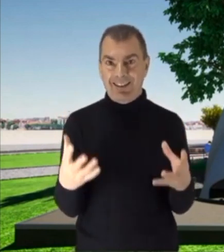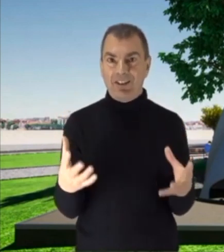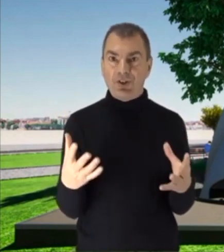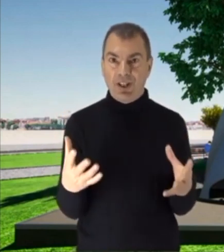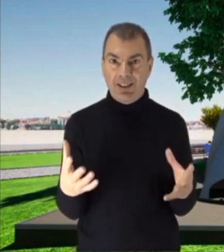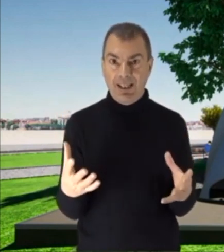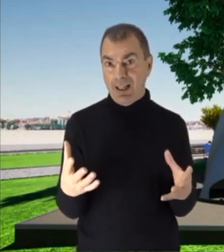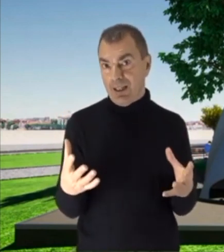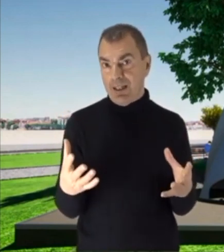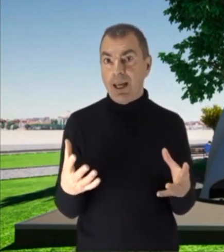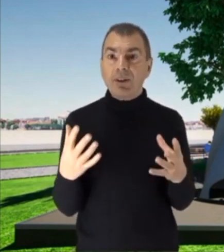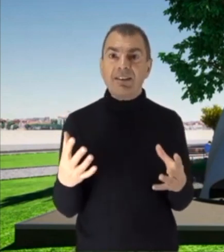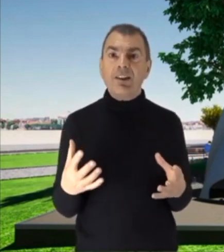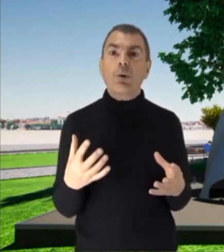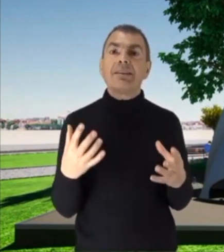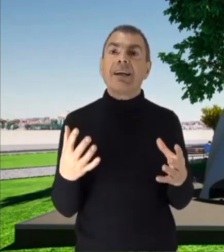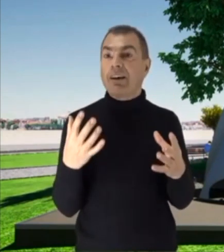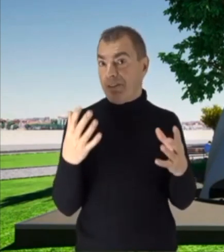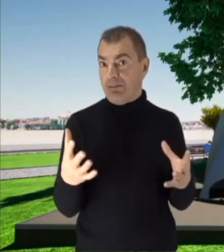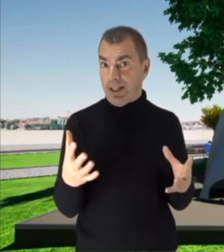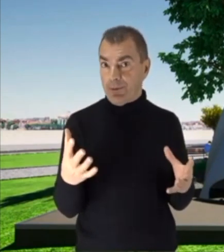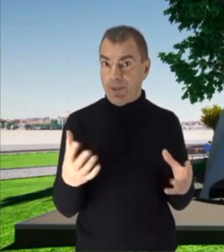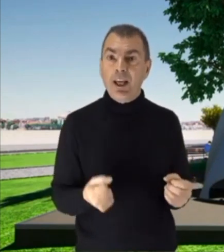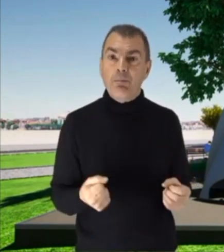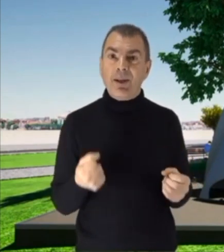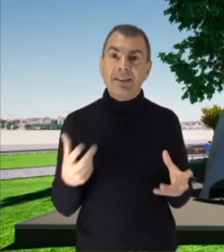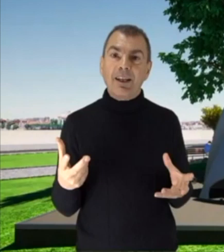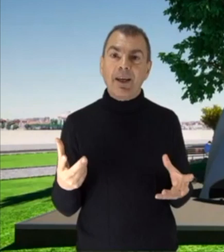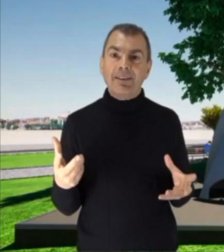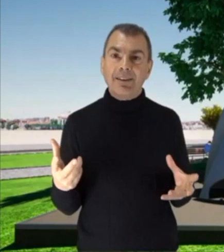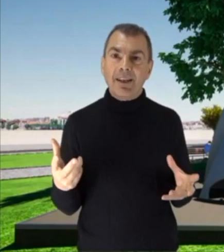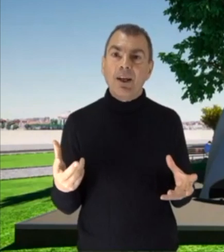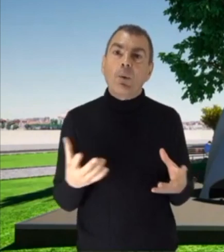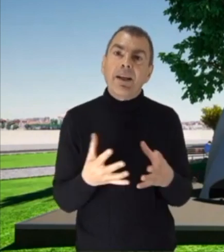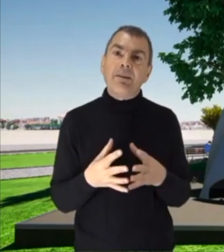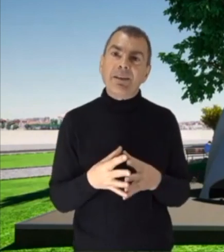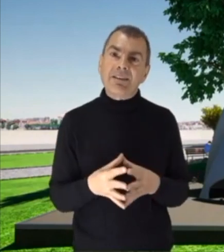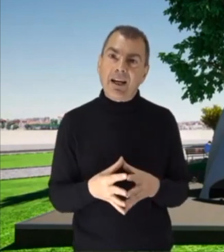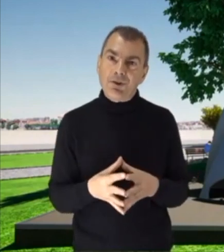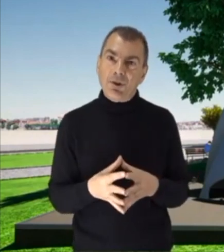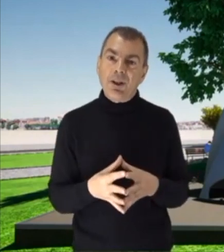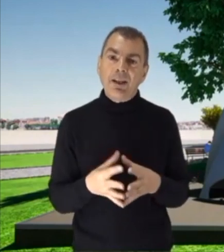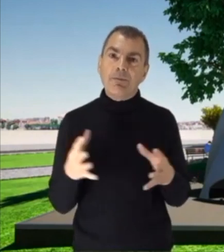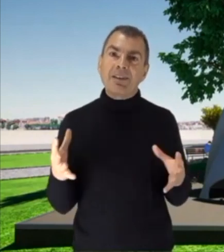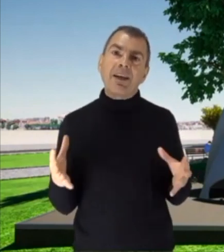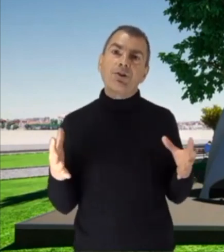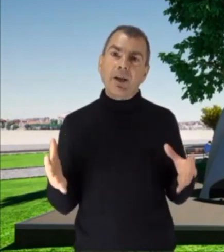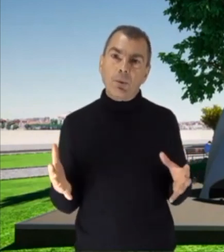sincerità. È una statua da vivere. Praticamente, qual è il messaggio? Il messaggio è